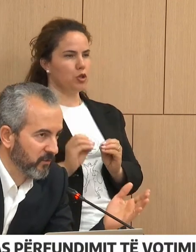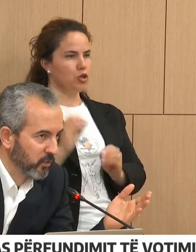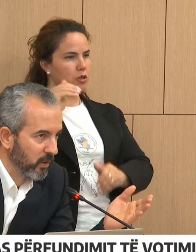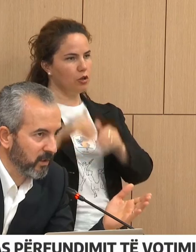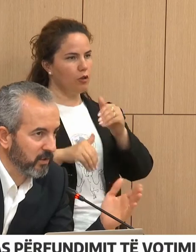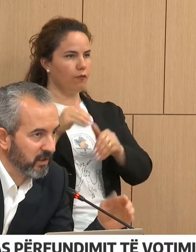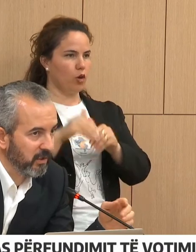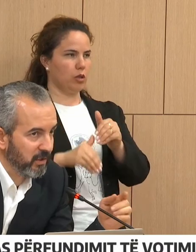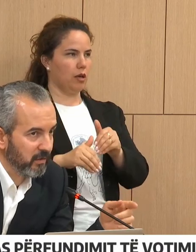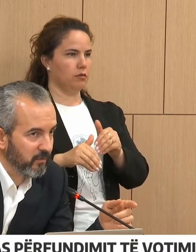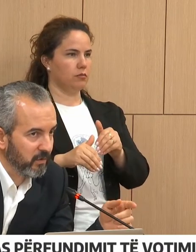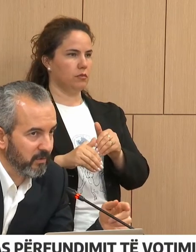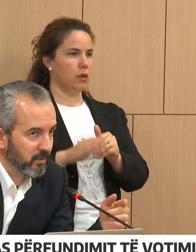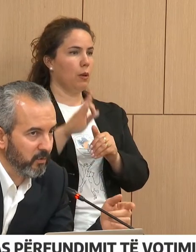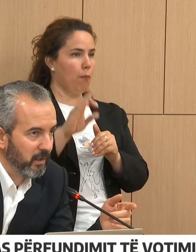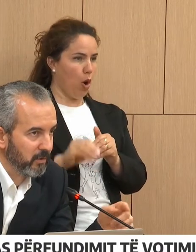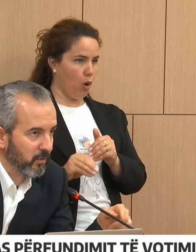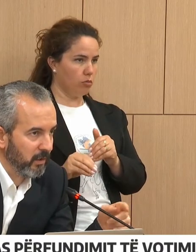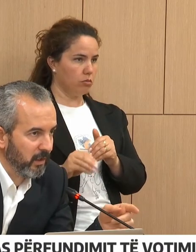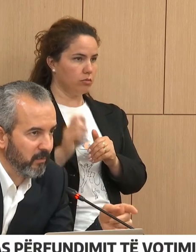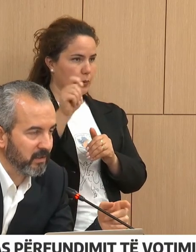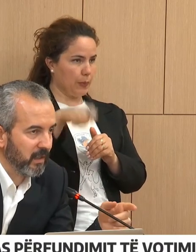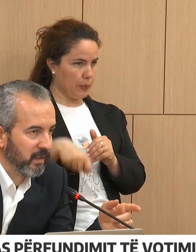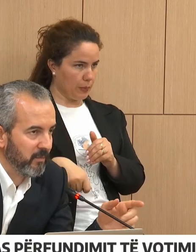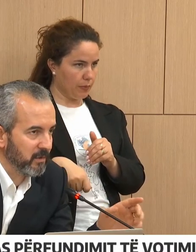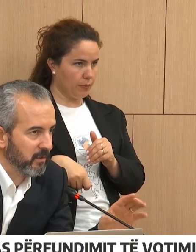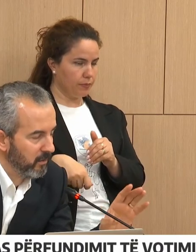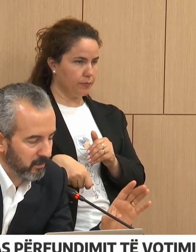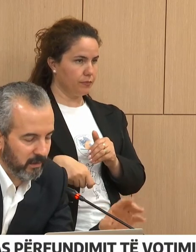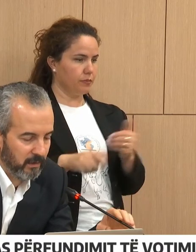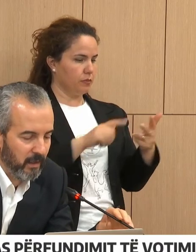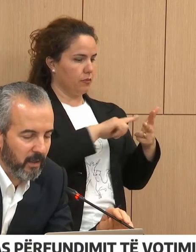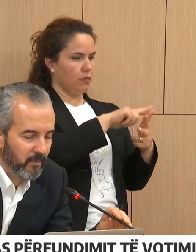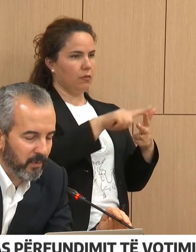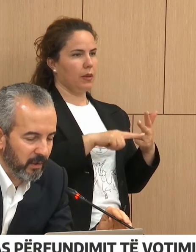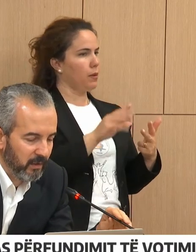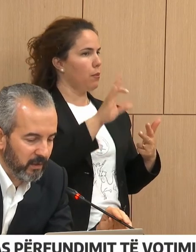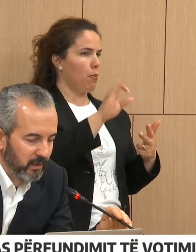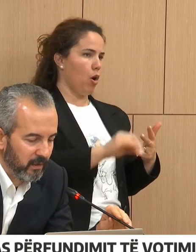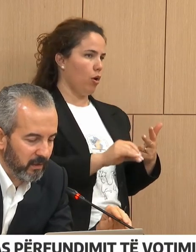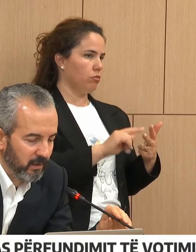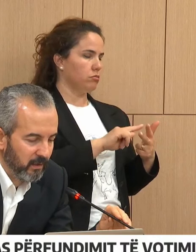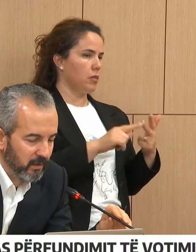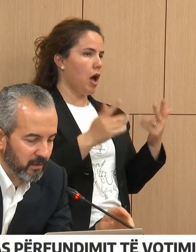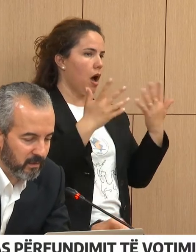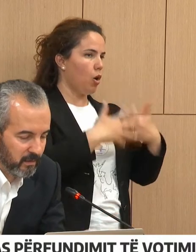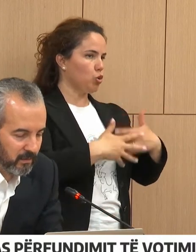fjetët nëse është votuar në të gjitha qëndrat e votimit në mërë elektronike në Elbasan kam për